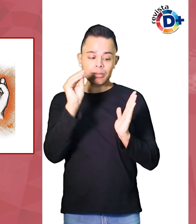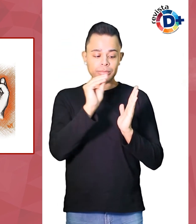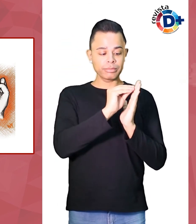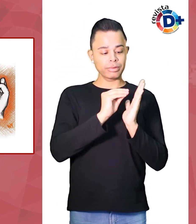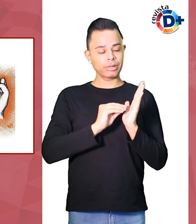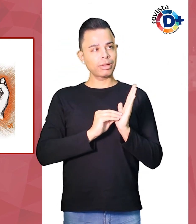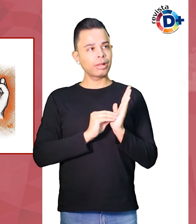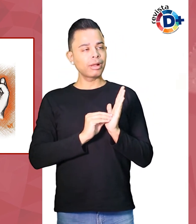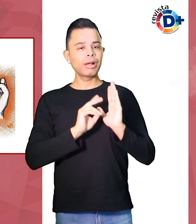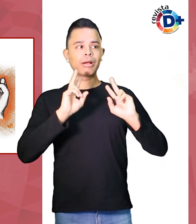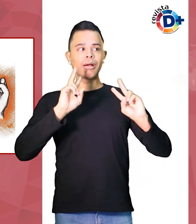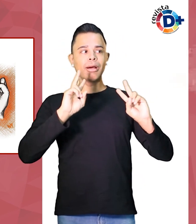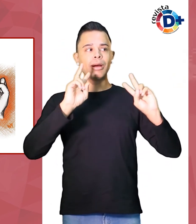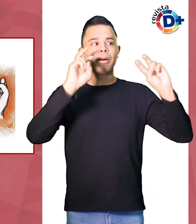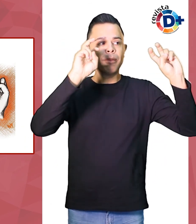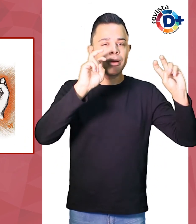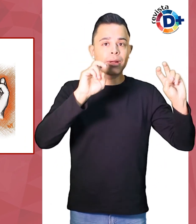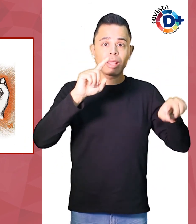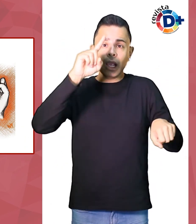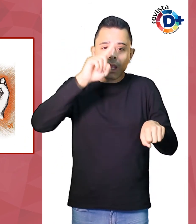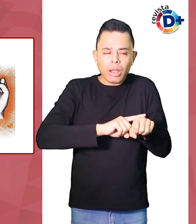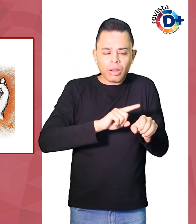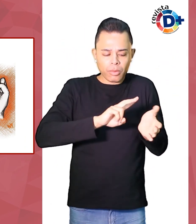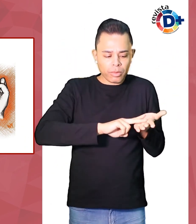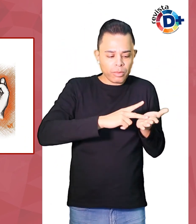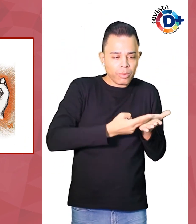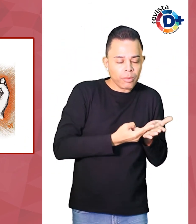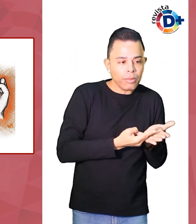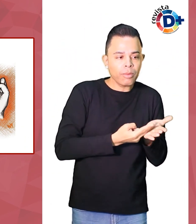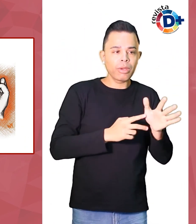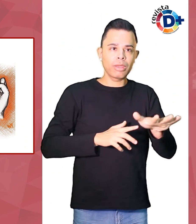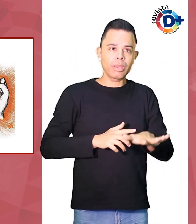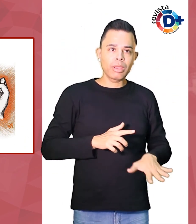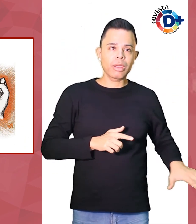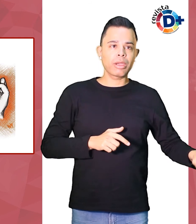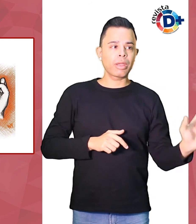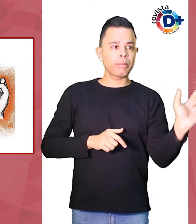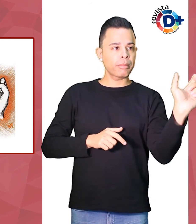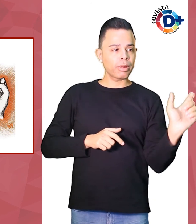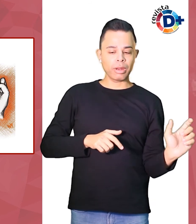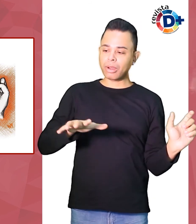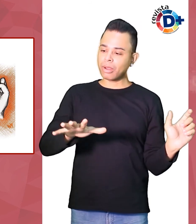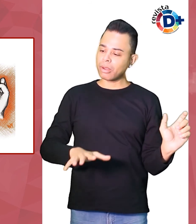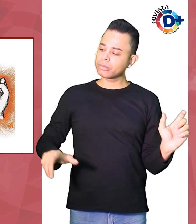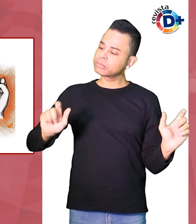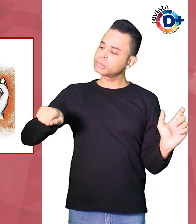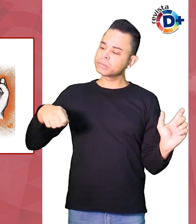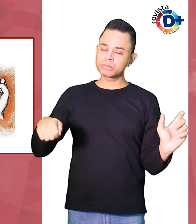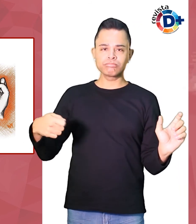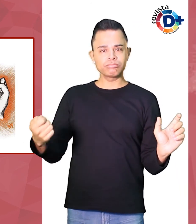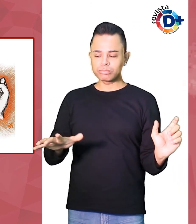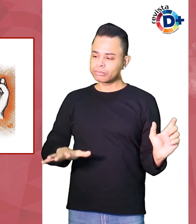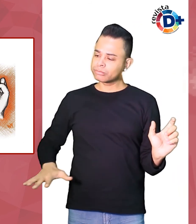para o ato tradutório interpretativo vai se ampliando diante de diferentes situações